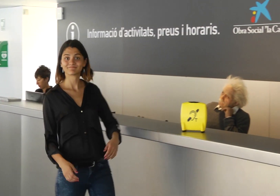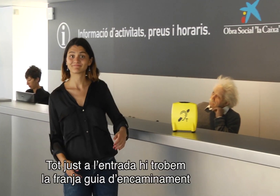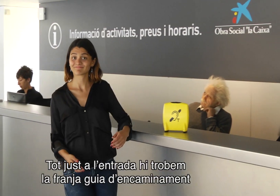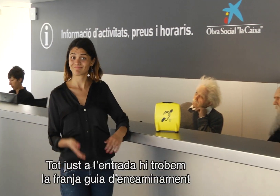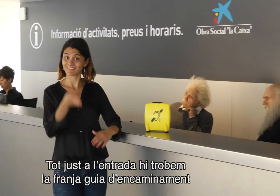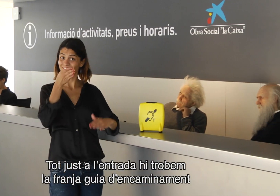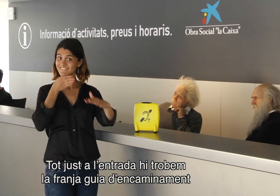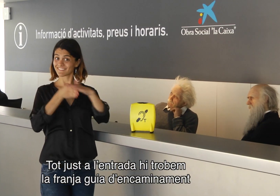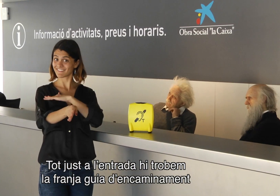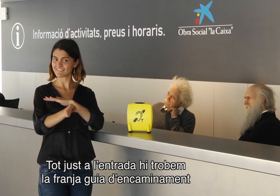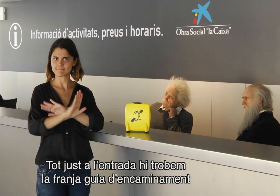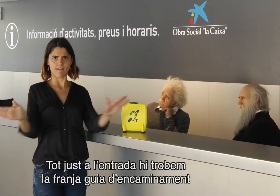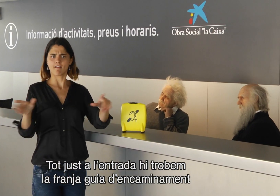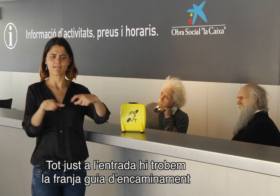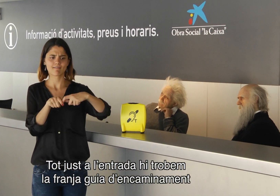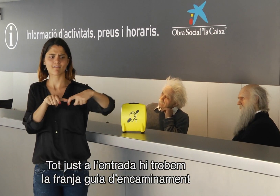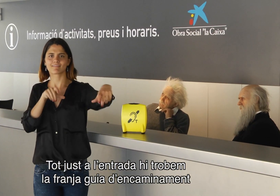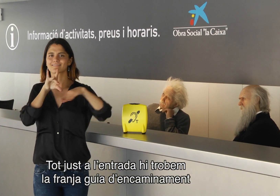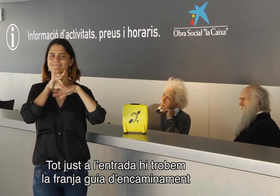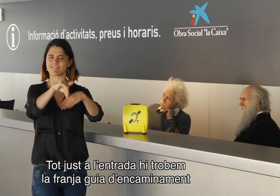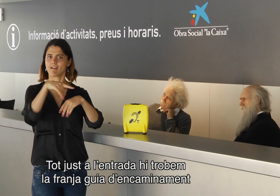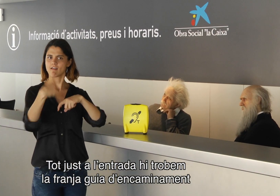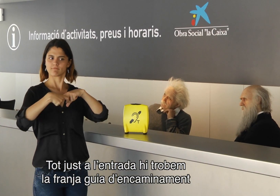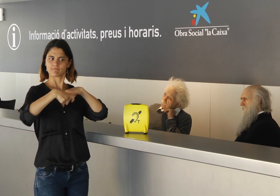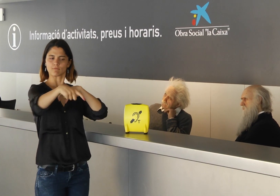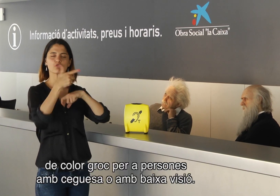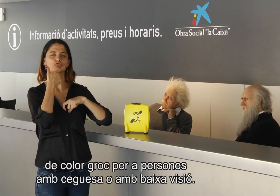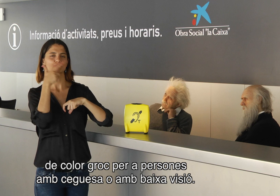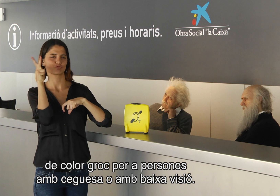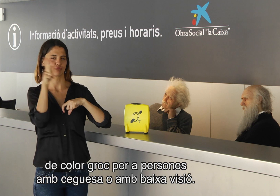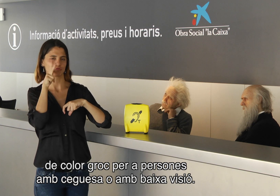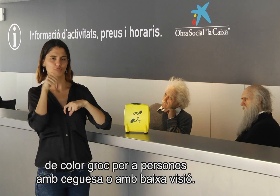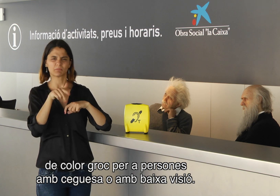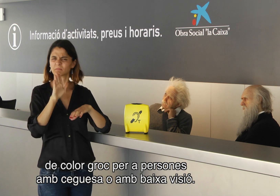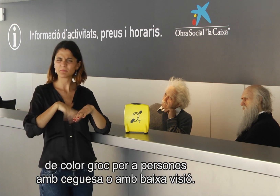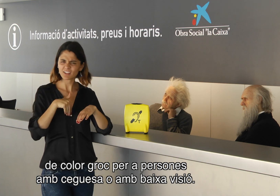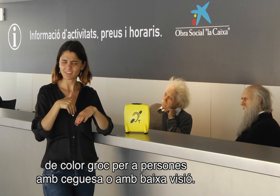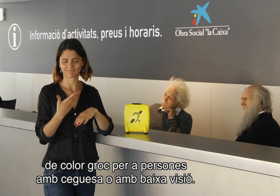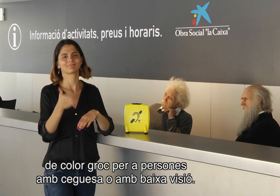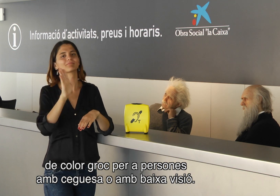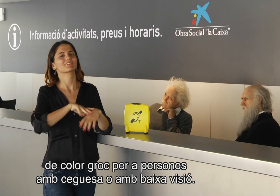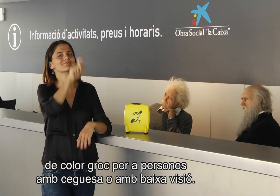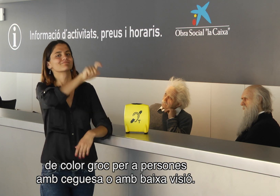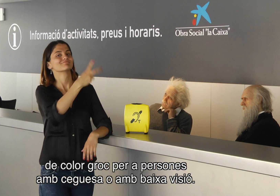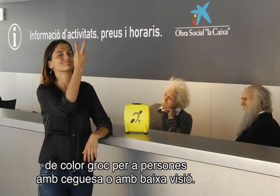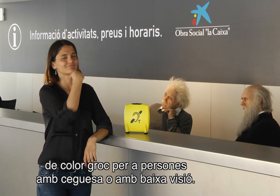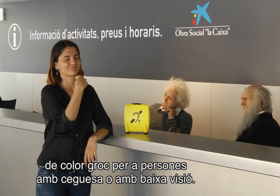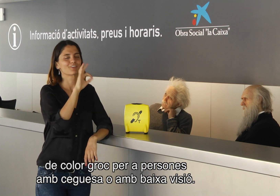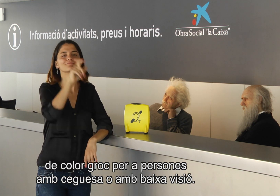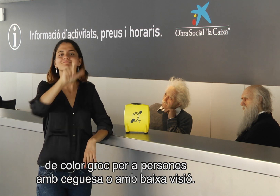Tot just a l'entrada hi trobem la franja guia d'encaminament de color groc per a persones amb ceguesa o amb baixa visió. Caminant